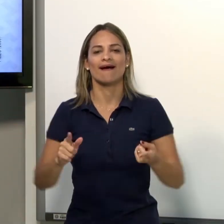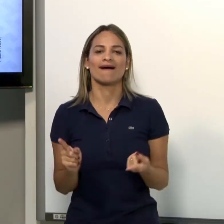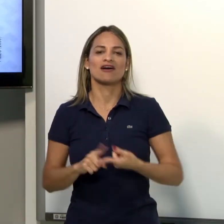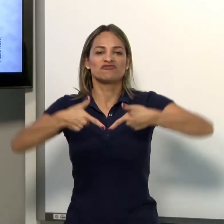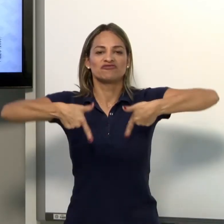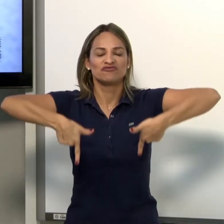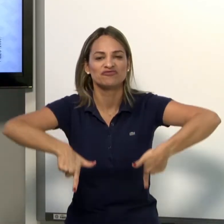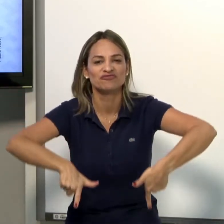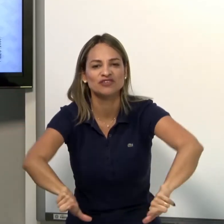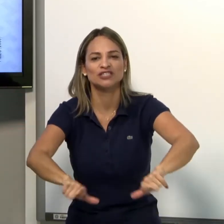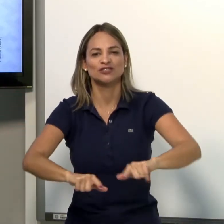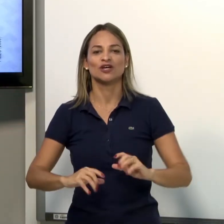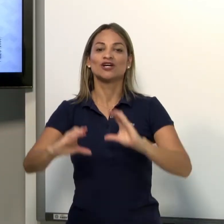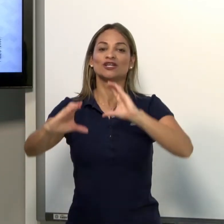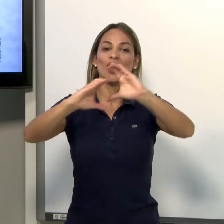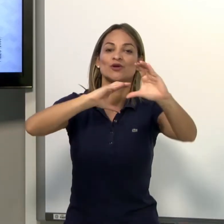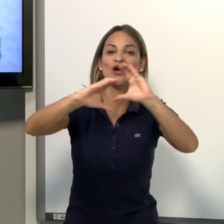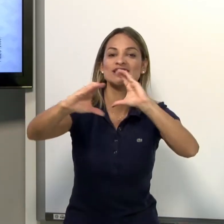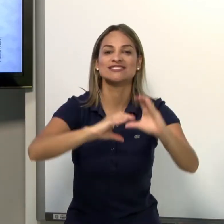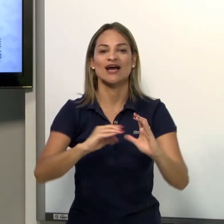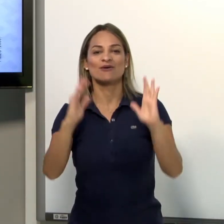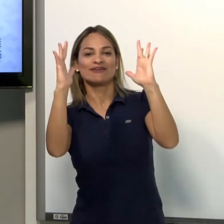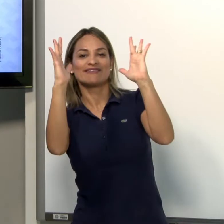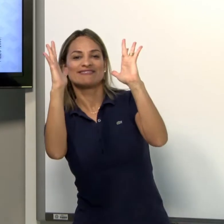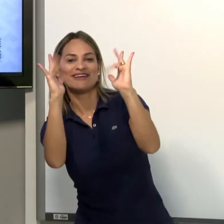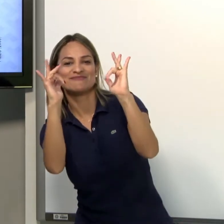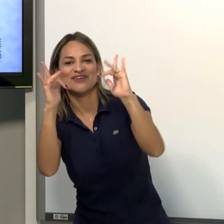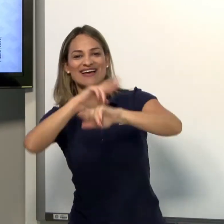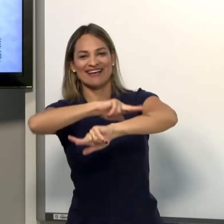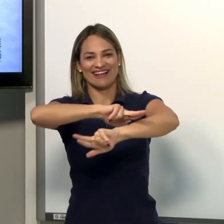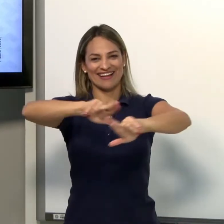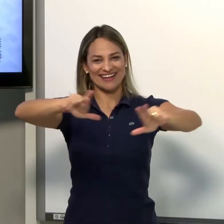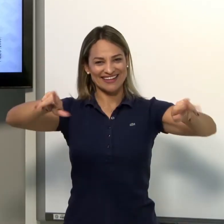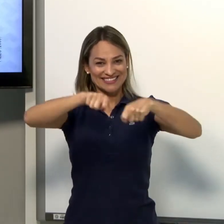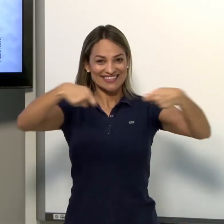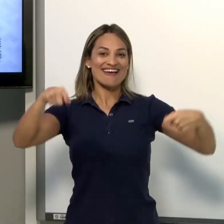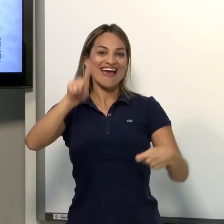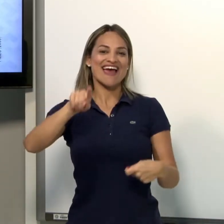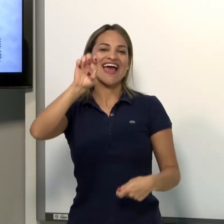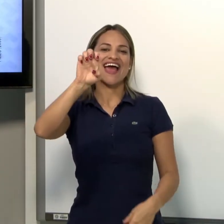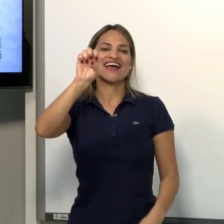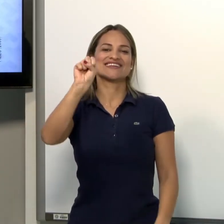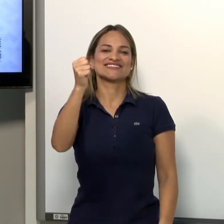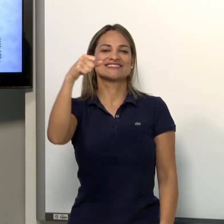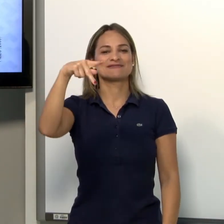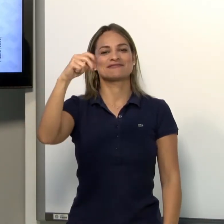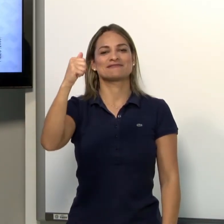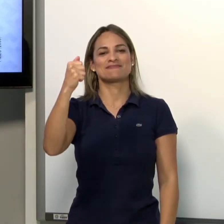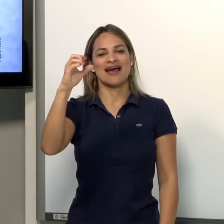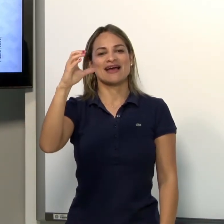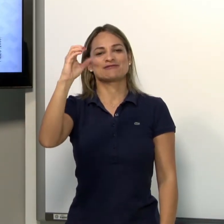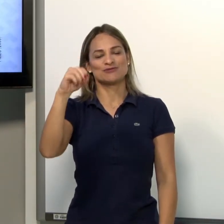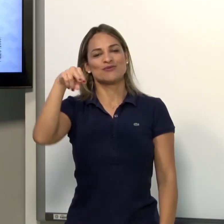trabalhar, fita de vídeo, comunicação, namorar. São vários os sinais que estão no espaço neutro.